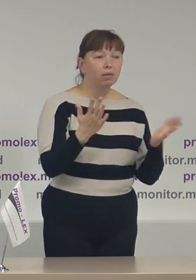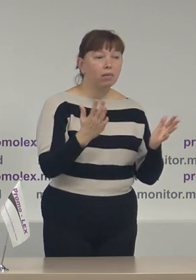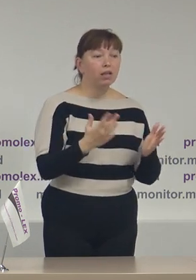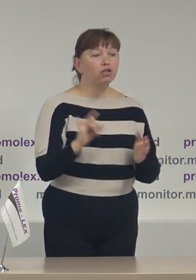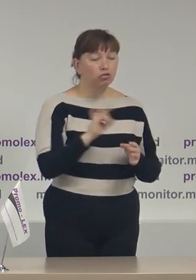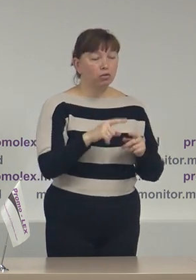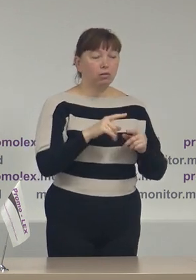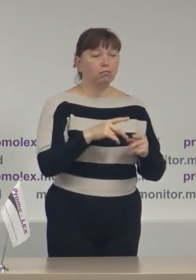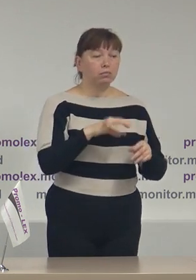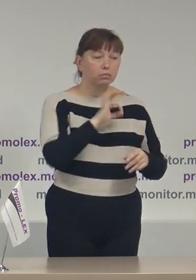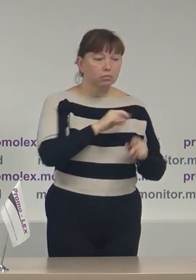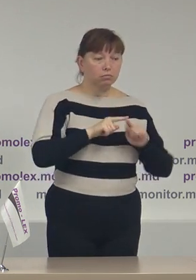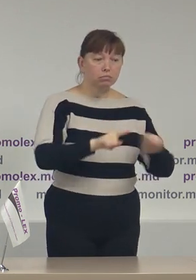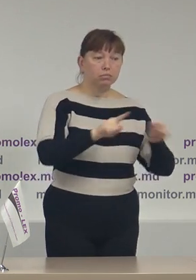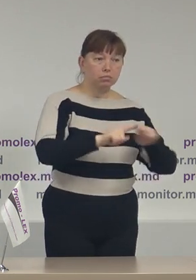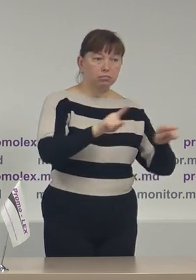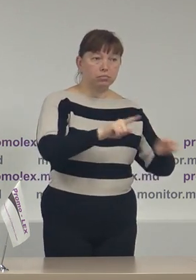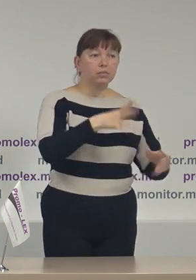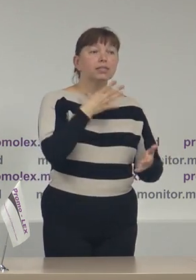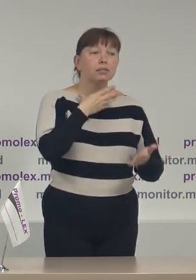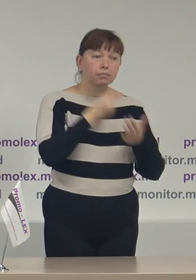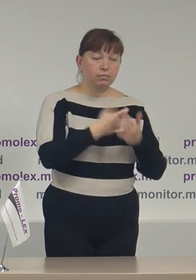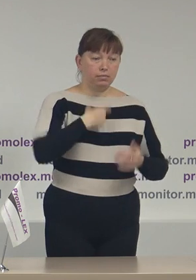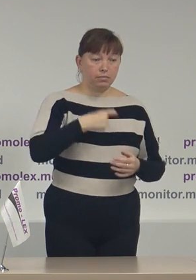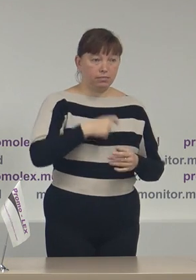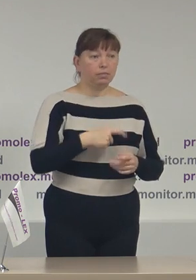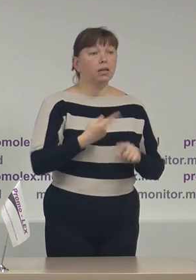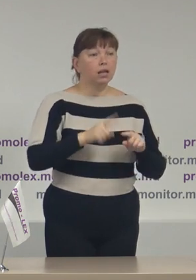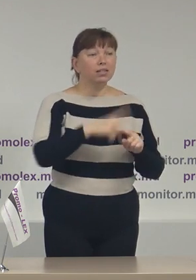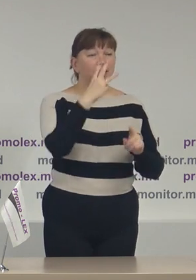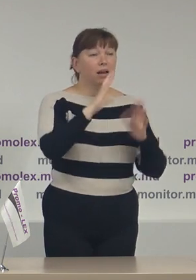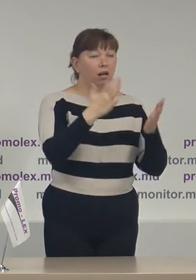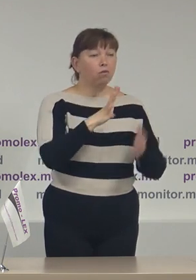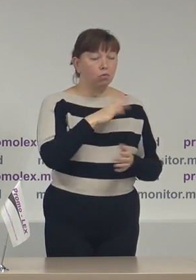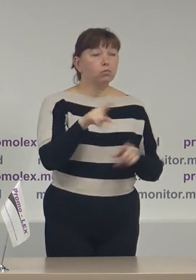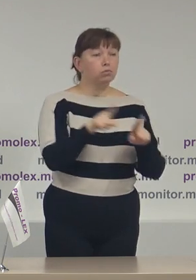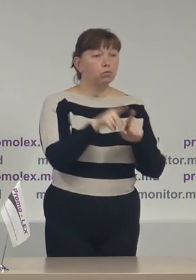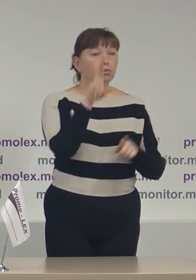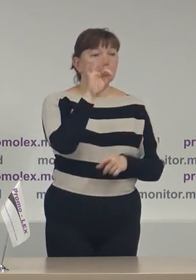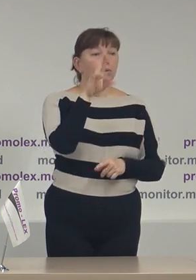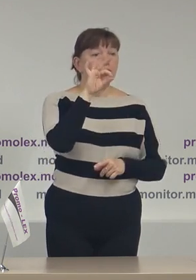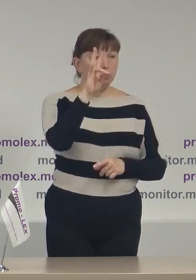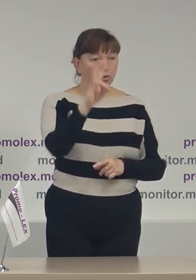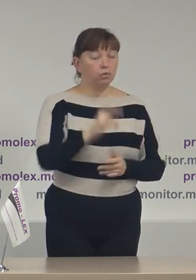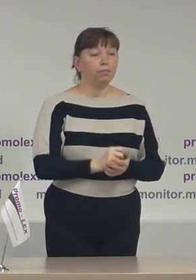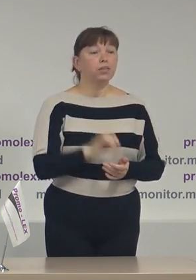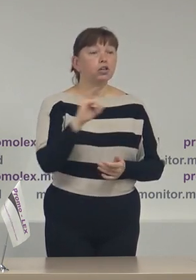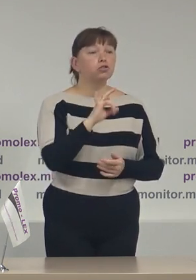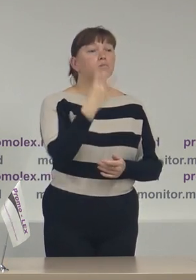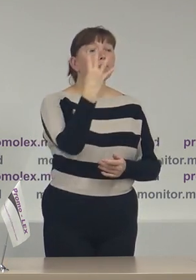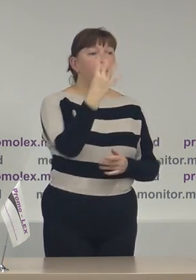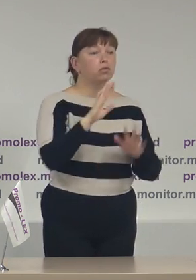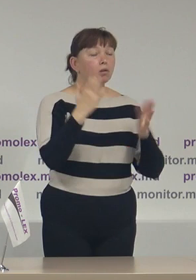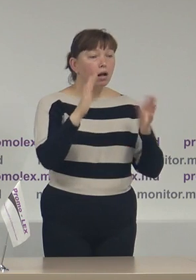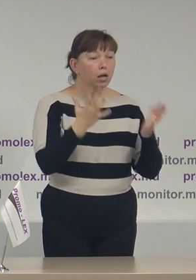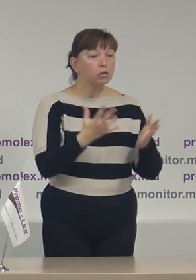campanie electorală, în toate 3 cazuri este vorba de domnul Dodon, și 4 cazuri de